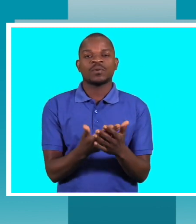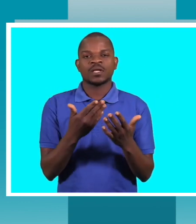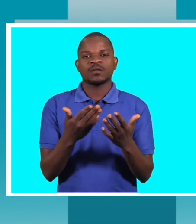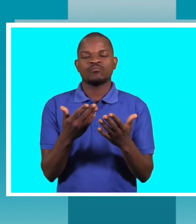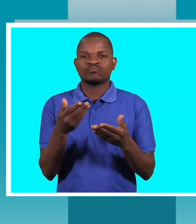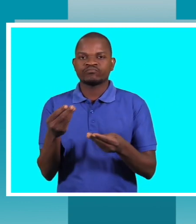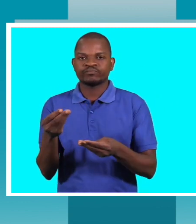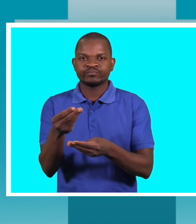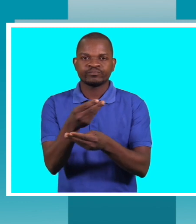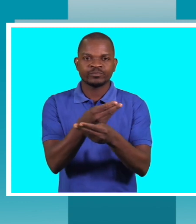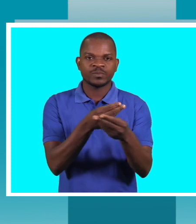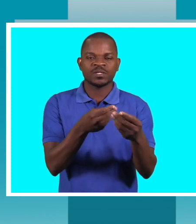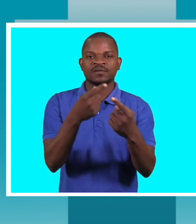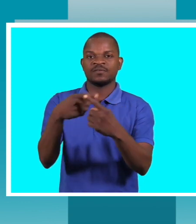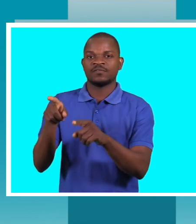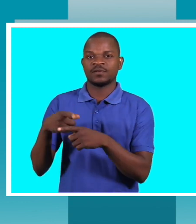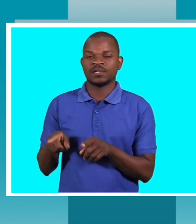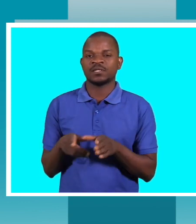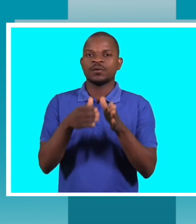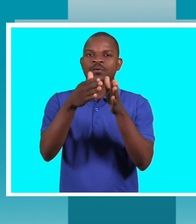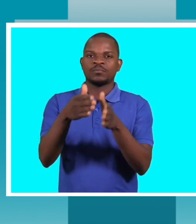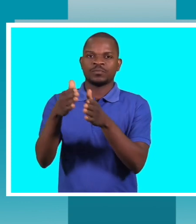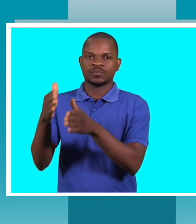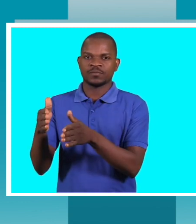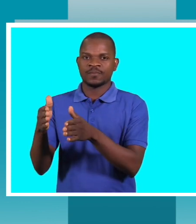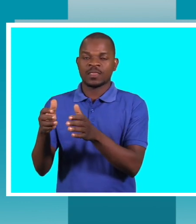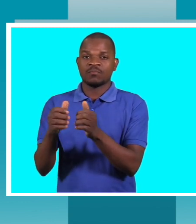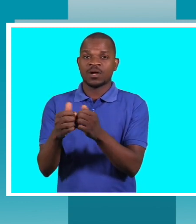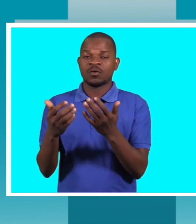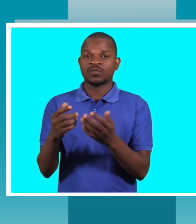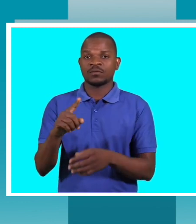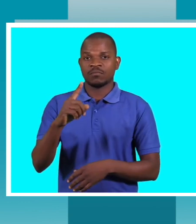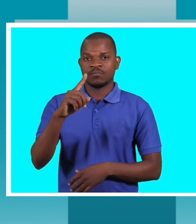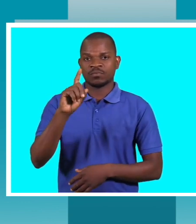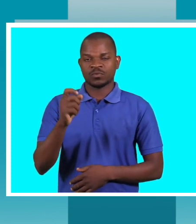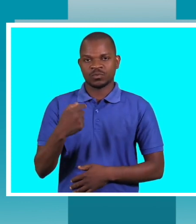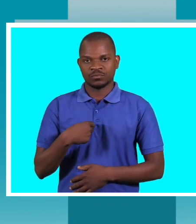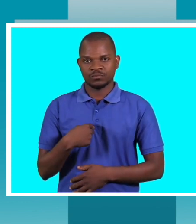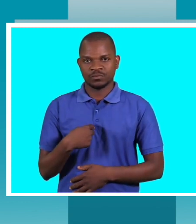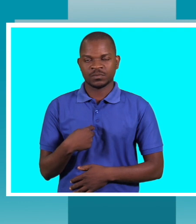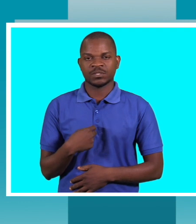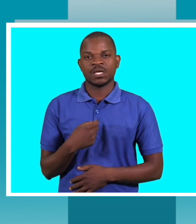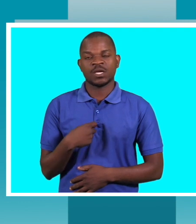partilhadas por diferentes atores. Fundamentalmente, questão que coloca continua a ser um desafio,